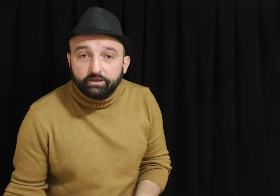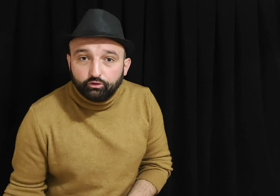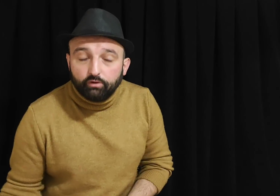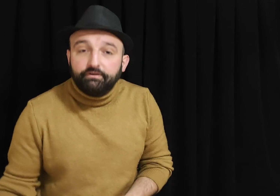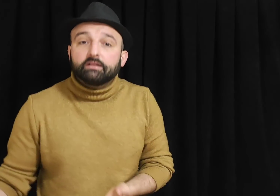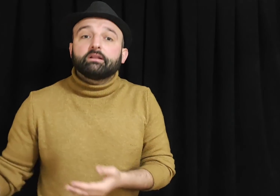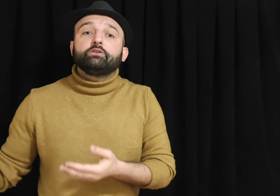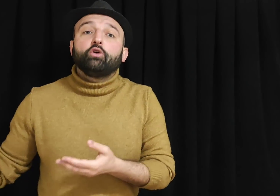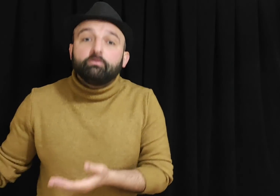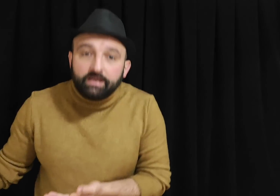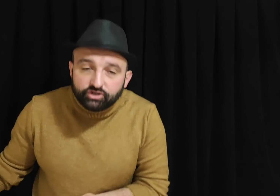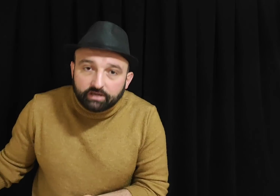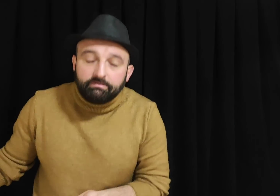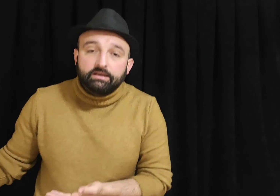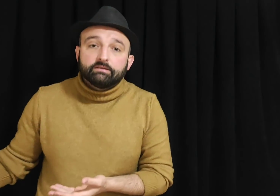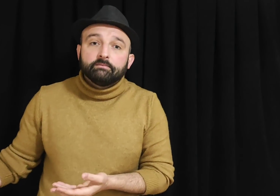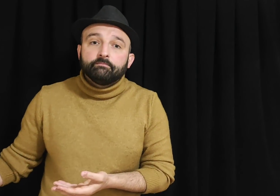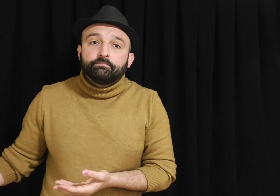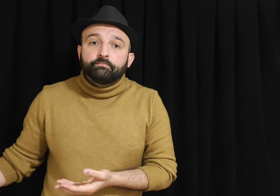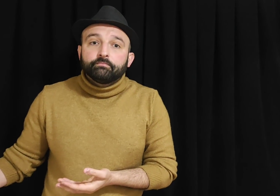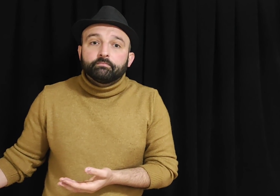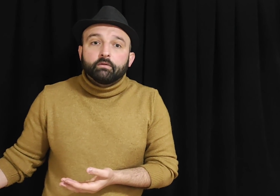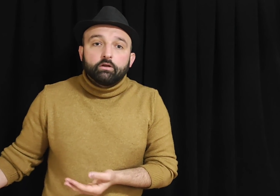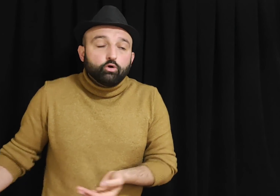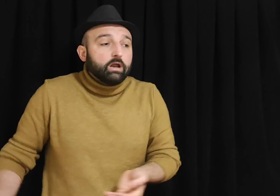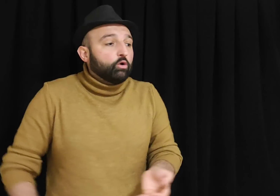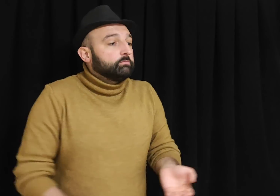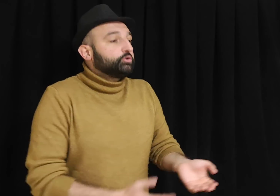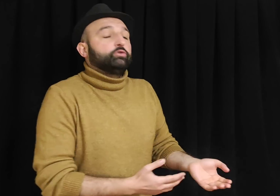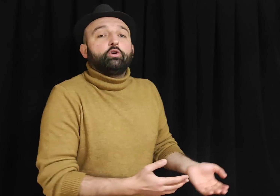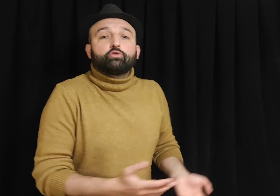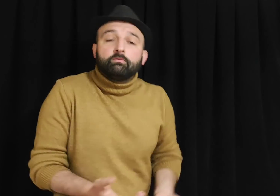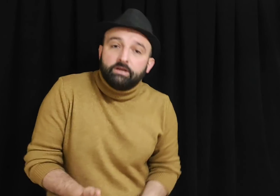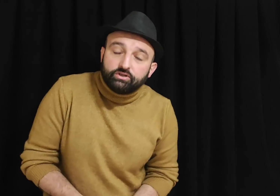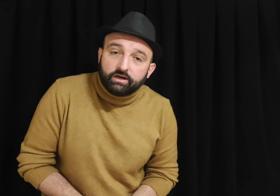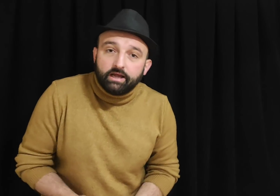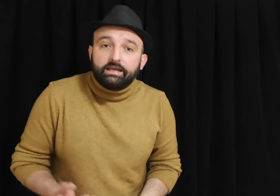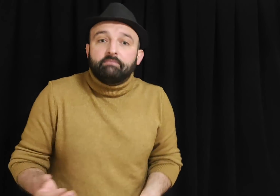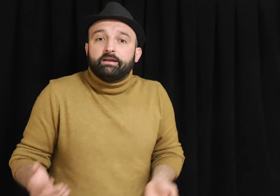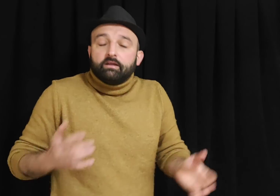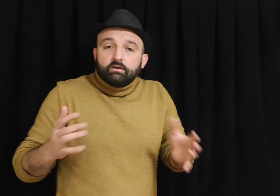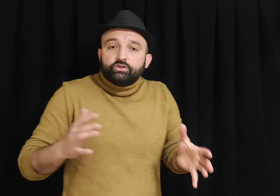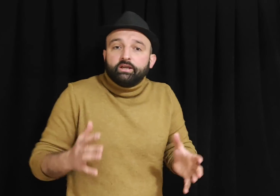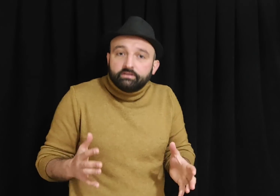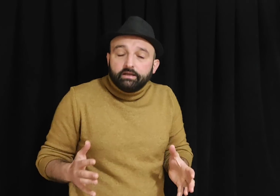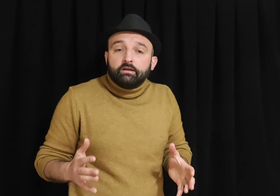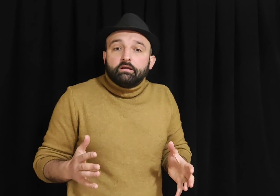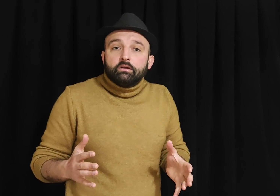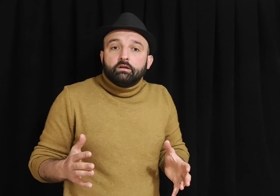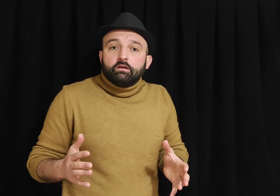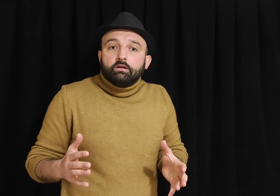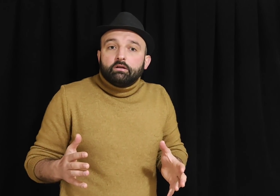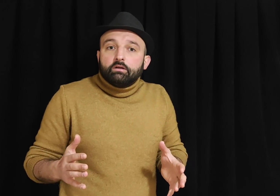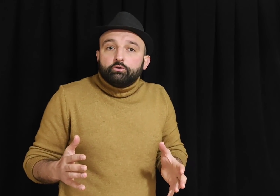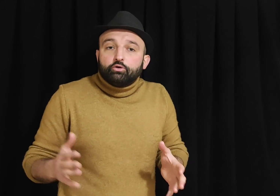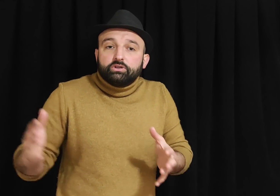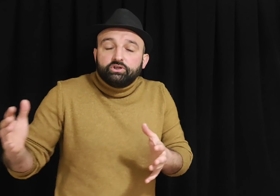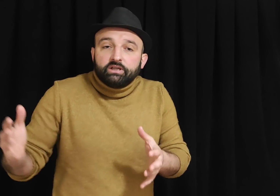gidiyor fiyatları görmeyecek millet. Dolar olmuş 14-15 liraya gelme şeyinde yurt dışından